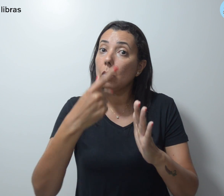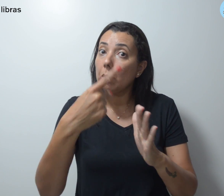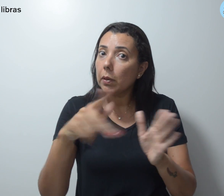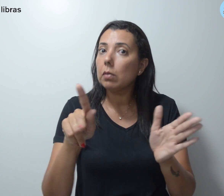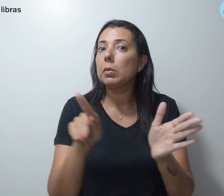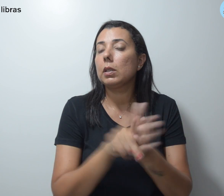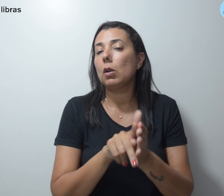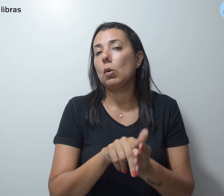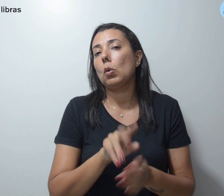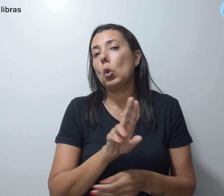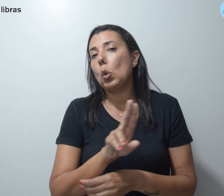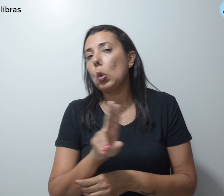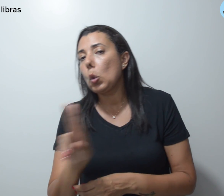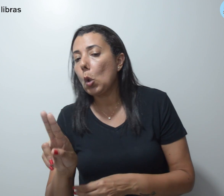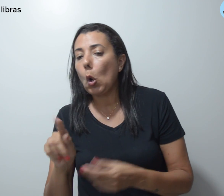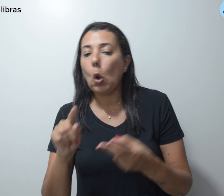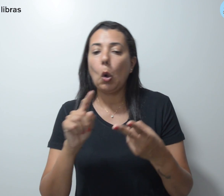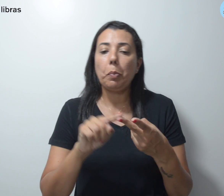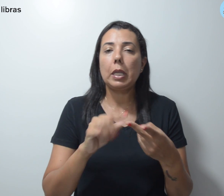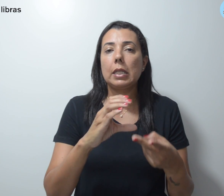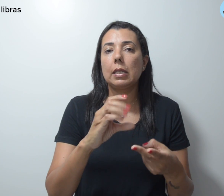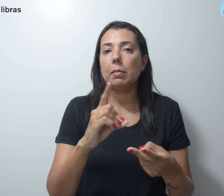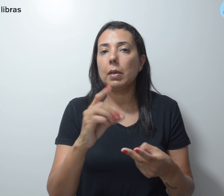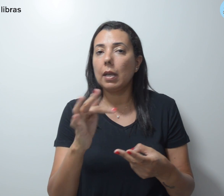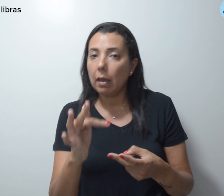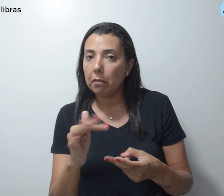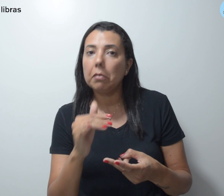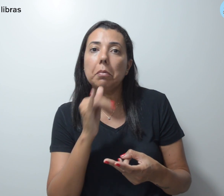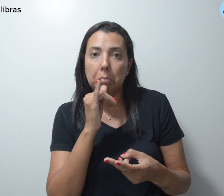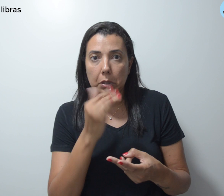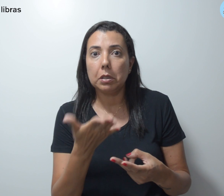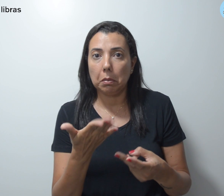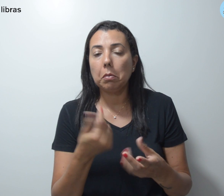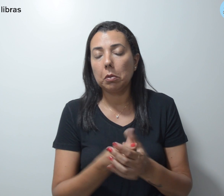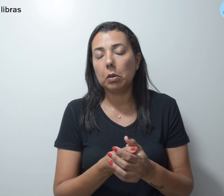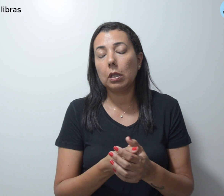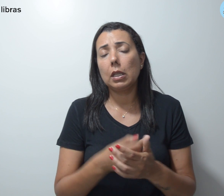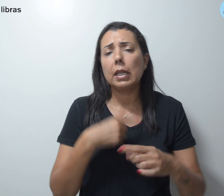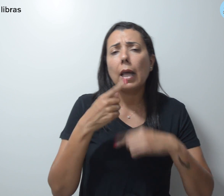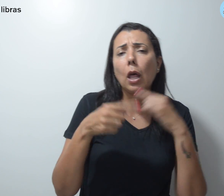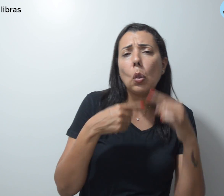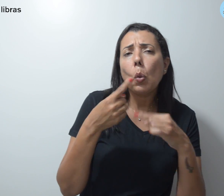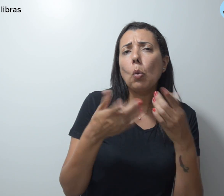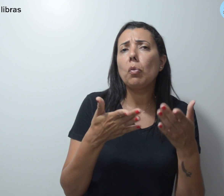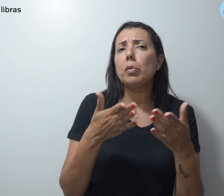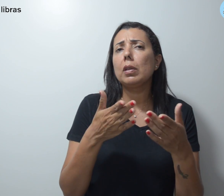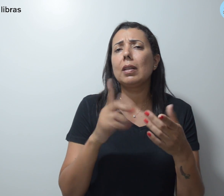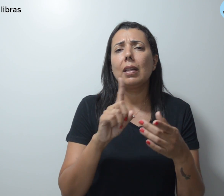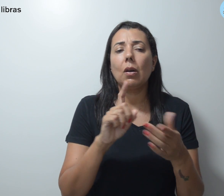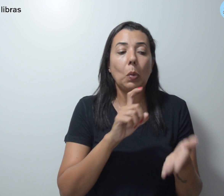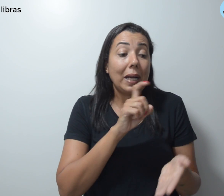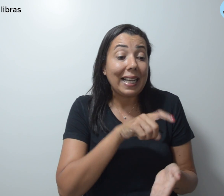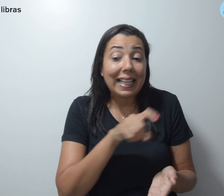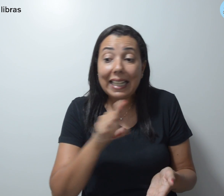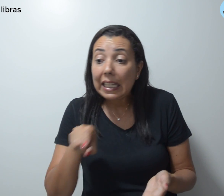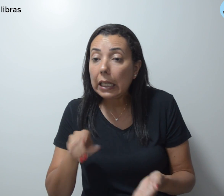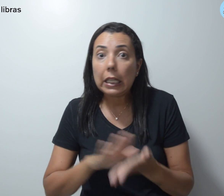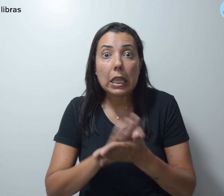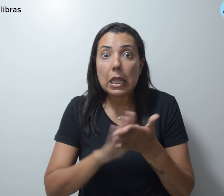como número de CPF, por exemplo. Na dúvida, não clique em links. É